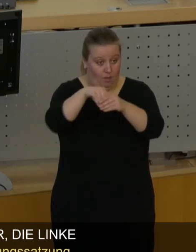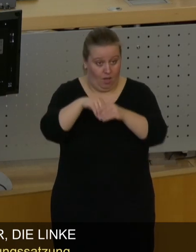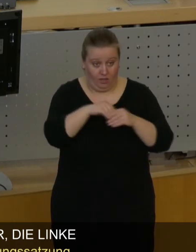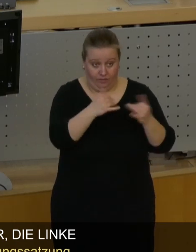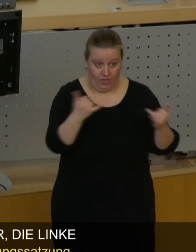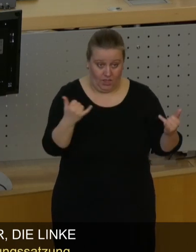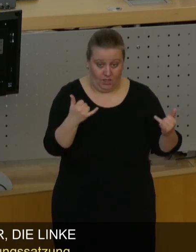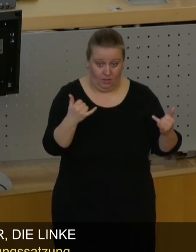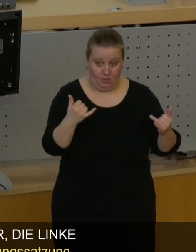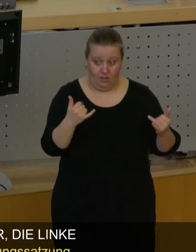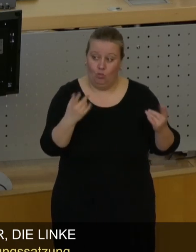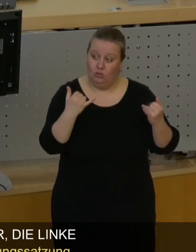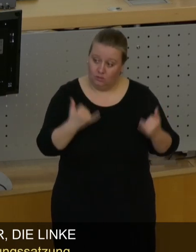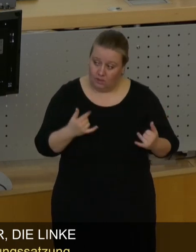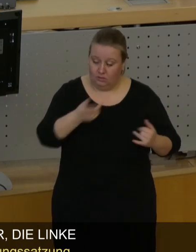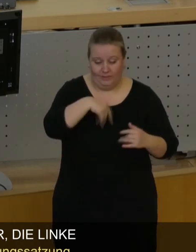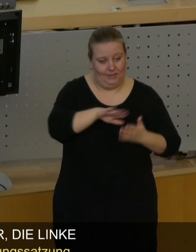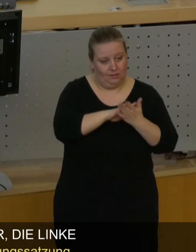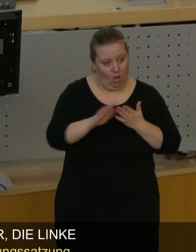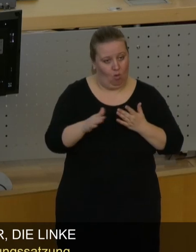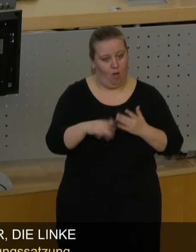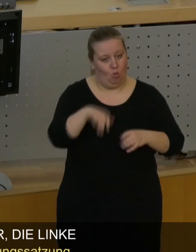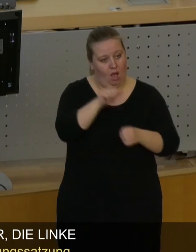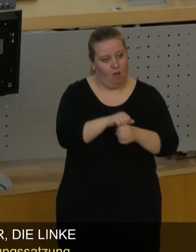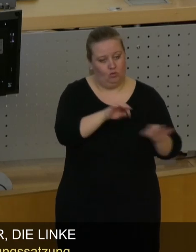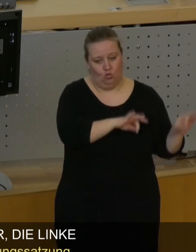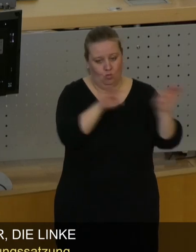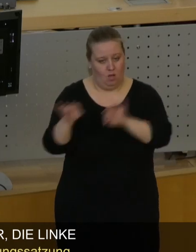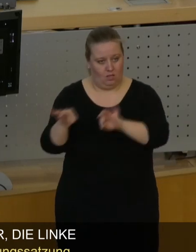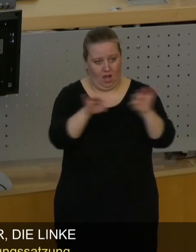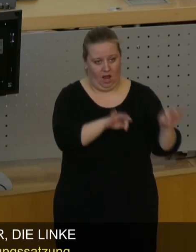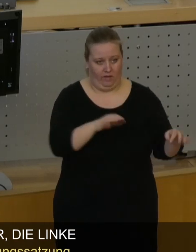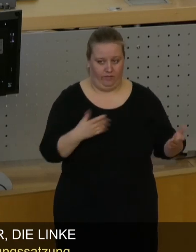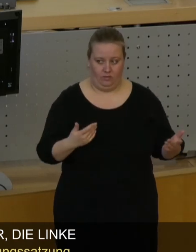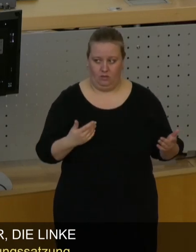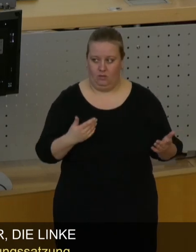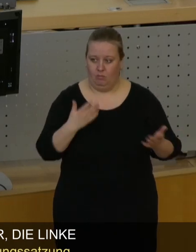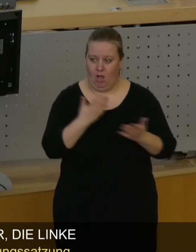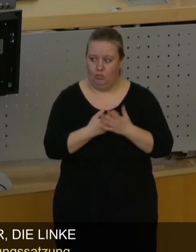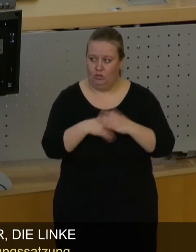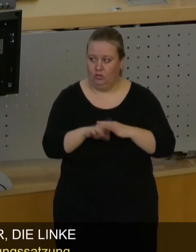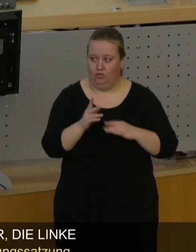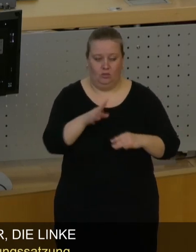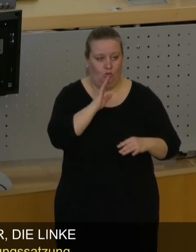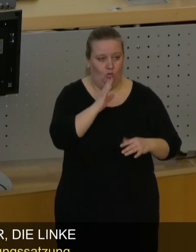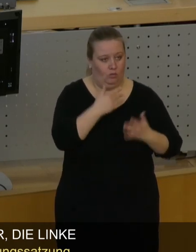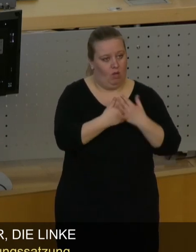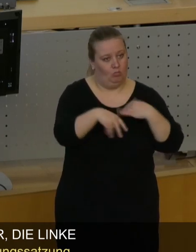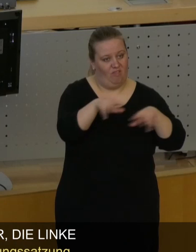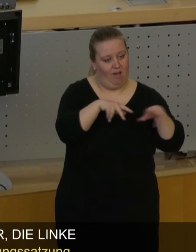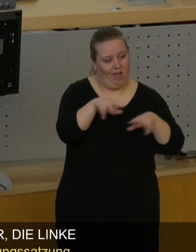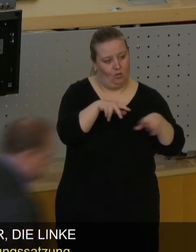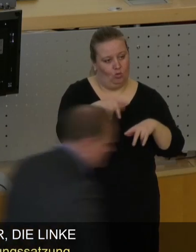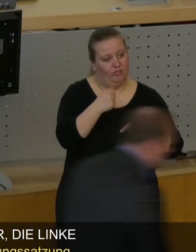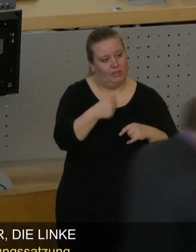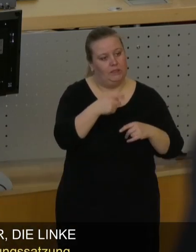aktivieren können, die müssen wir auch amtsübergreifend machen. Da hilft es eben nicht, wenn die bisher die Verwaltung in einzelnen